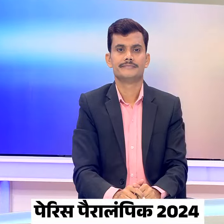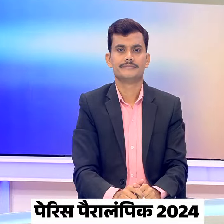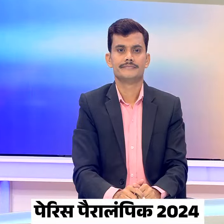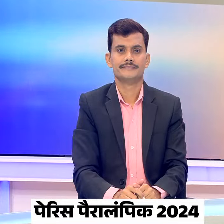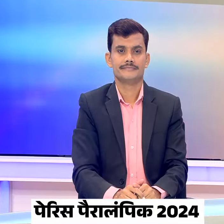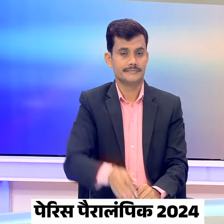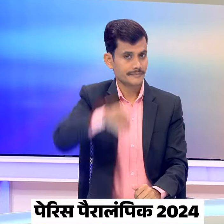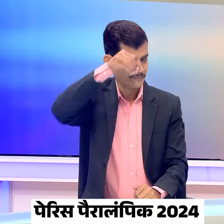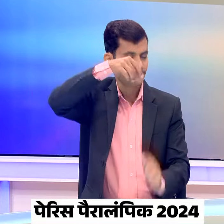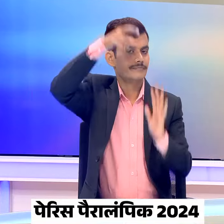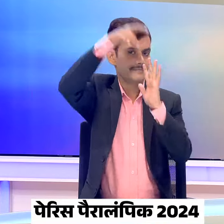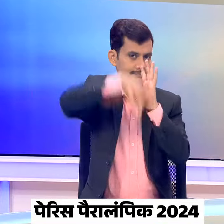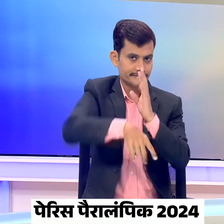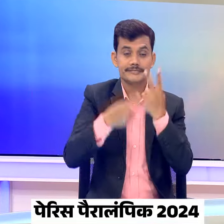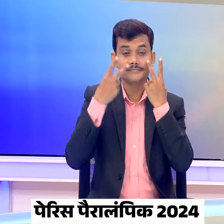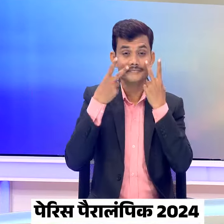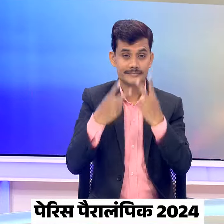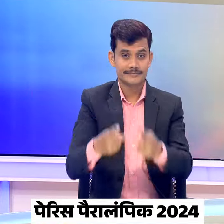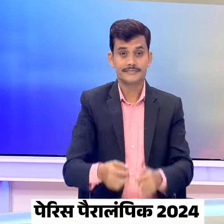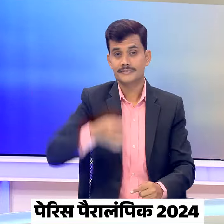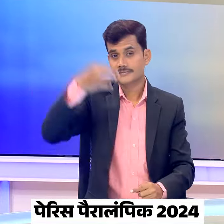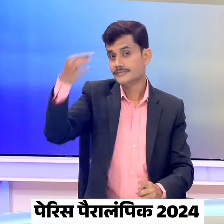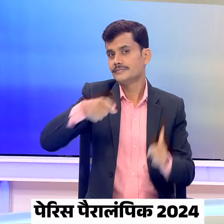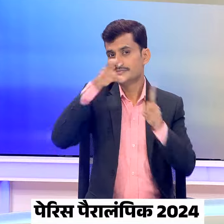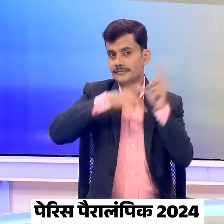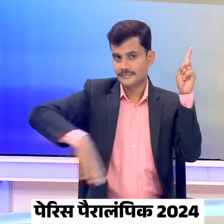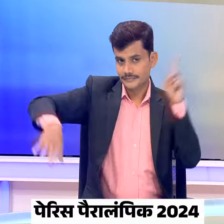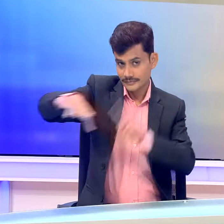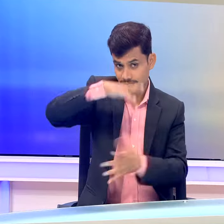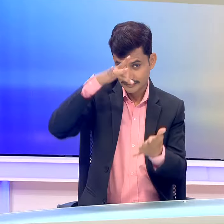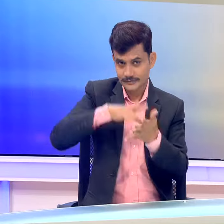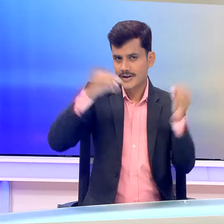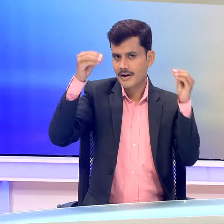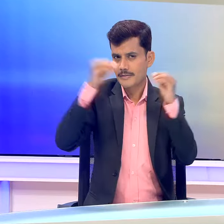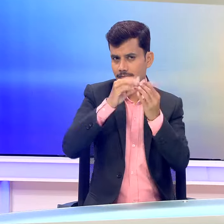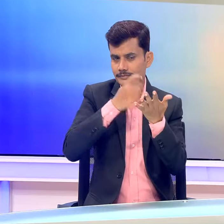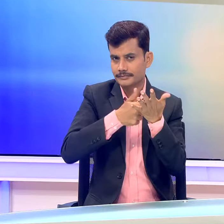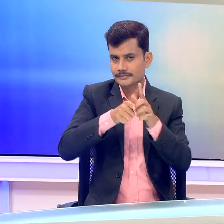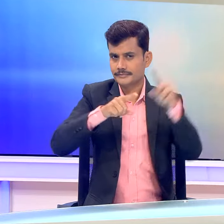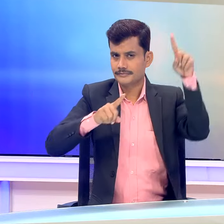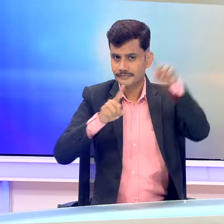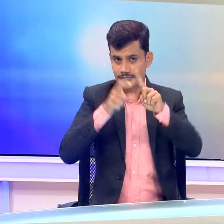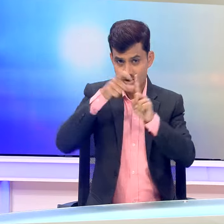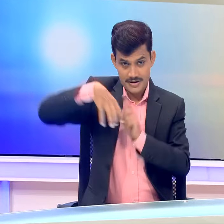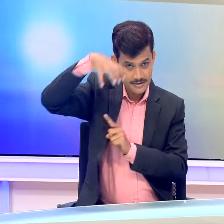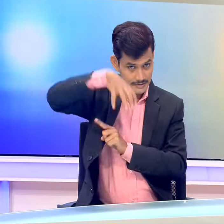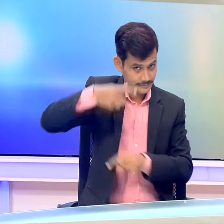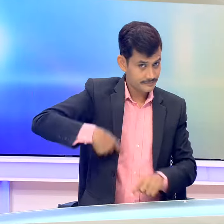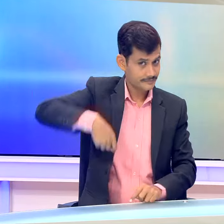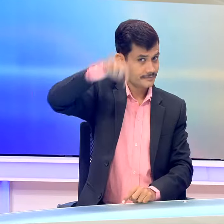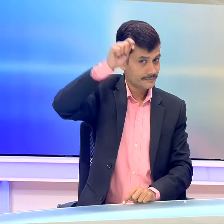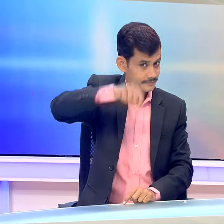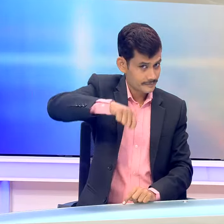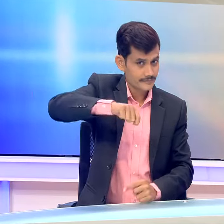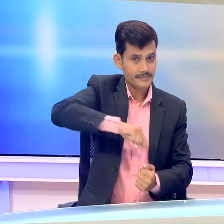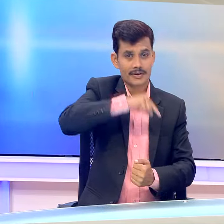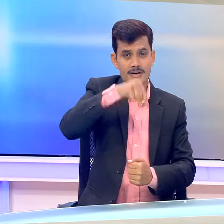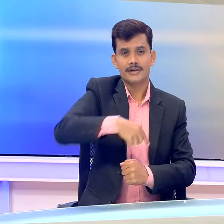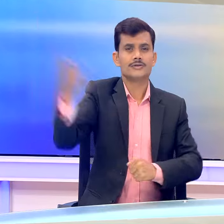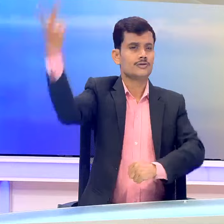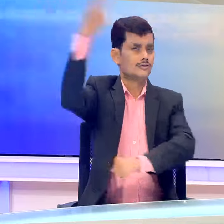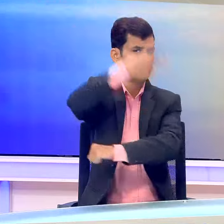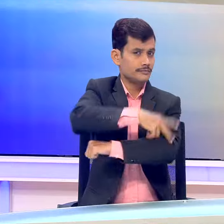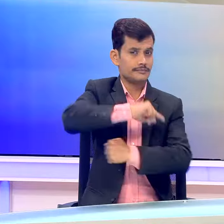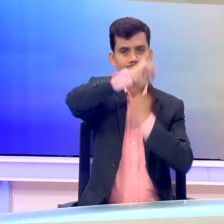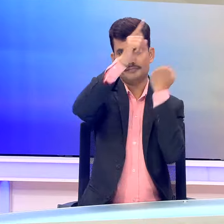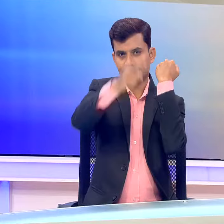और अब खबरें विस्तार से नई दिल्ली के भारत मंडपम में जिला नियाय पालिका की राश्ट्री सम्मिलन का आज दूसरा और